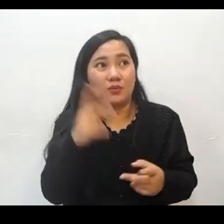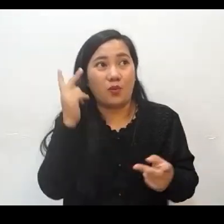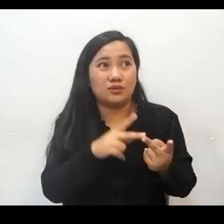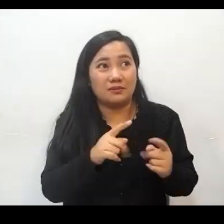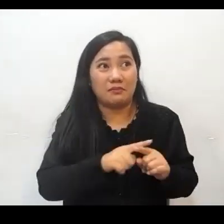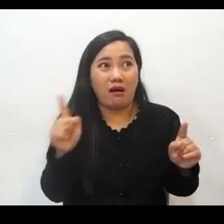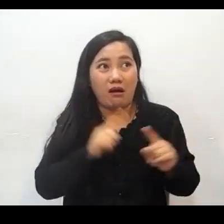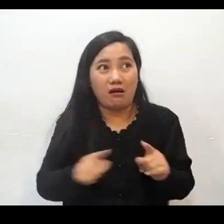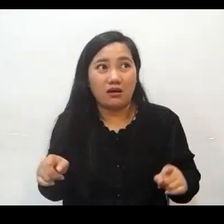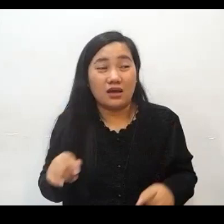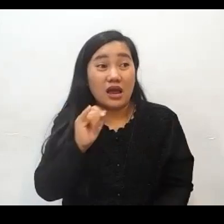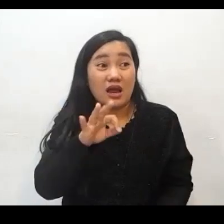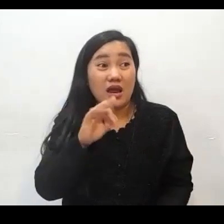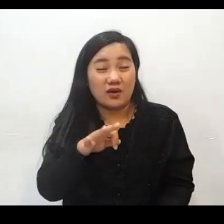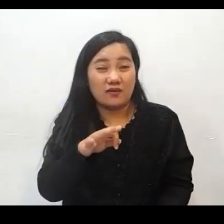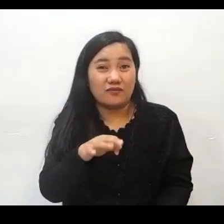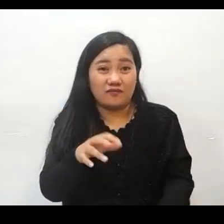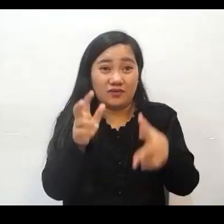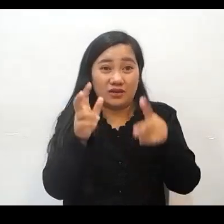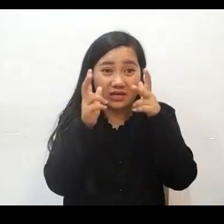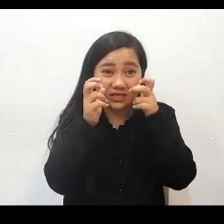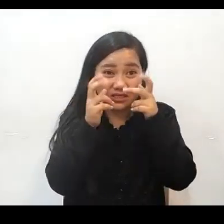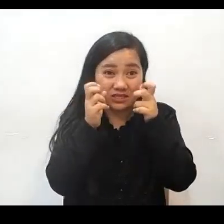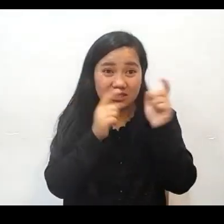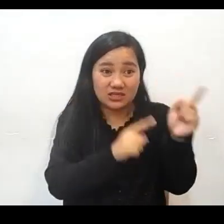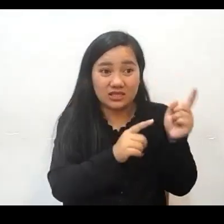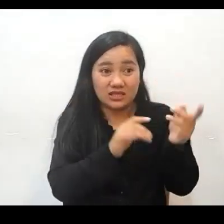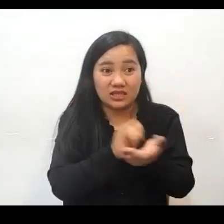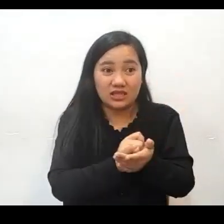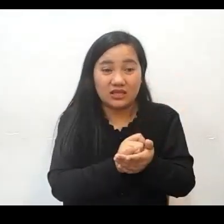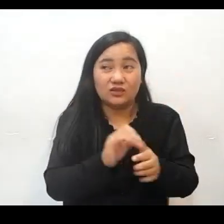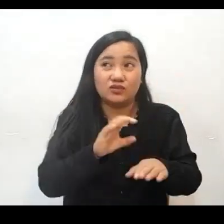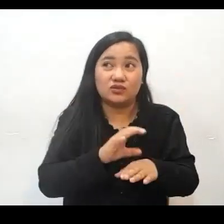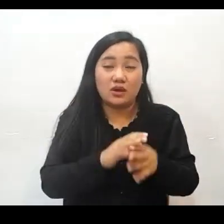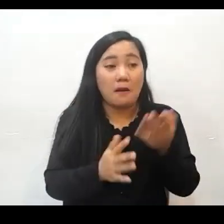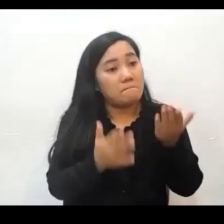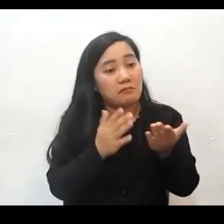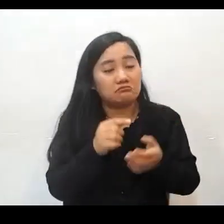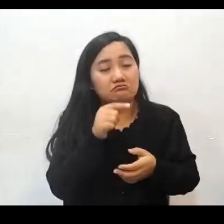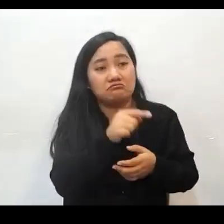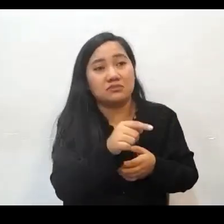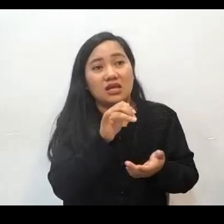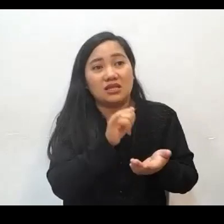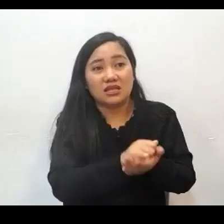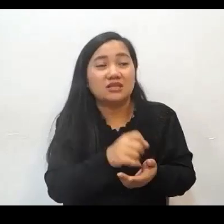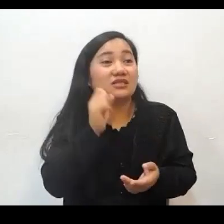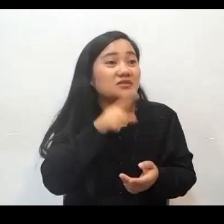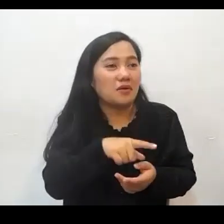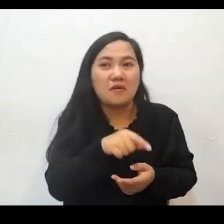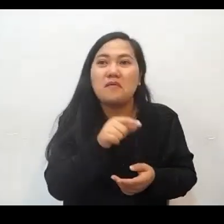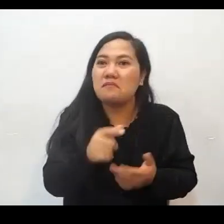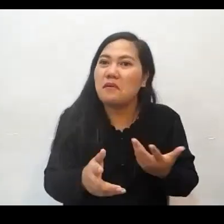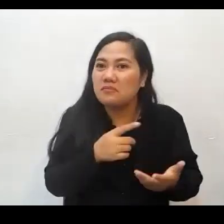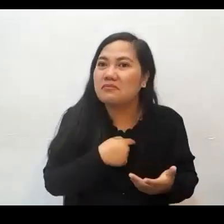ah if I listen and attend that church maybe that sister becomes my girlfriend sapagkat